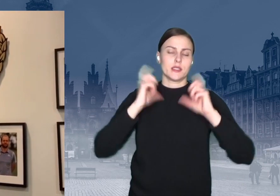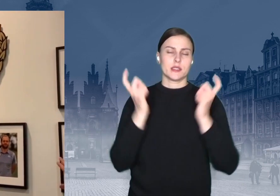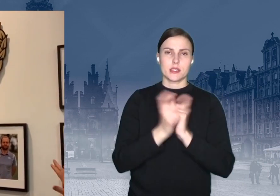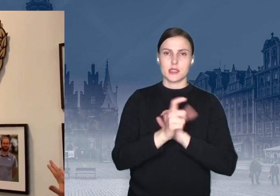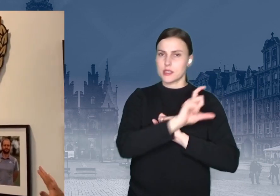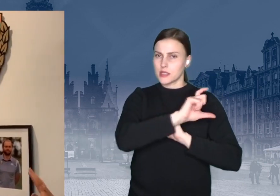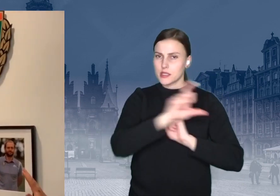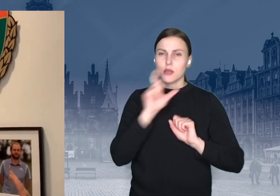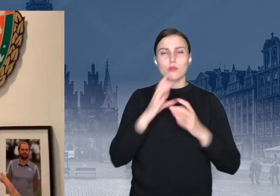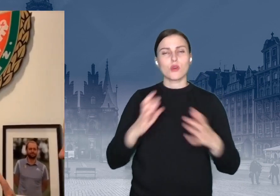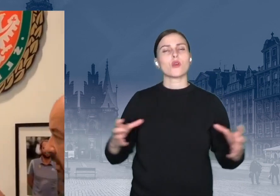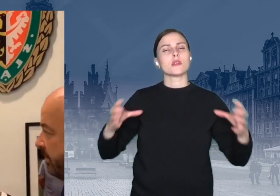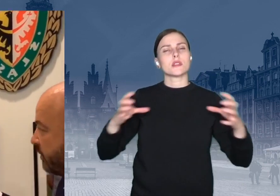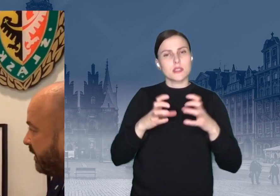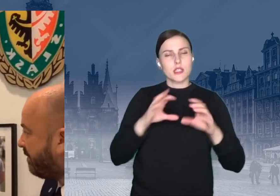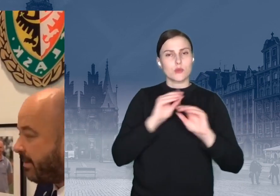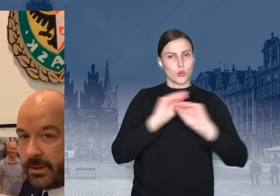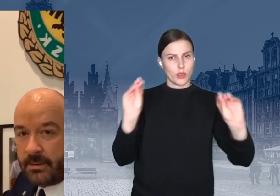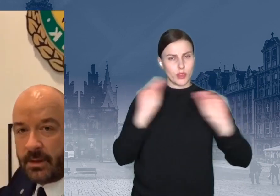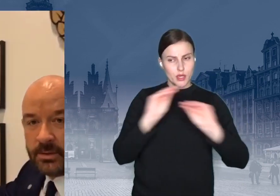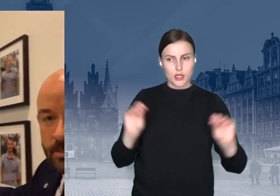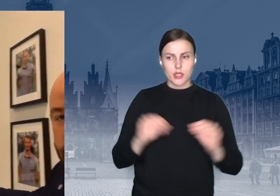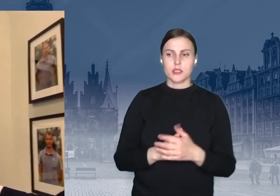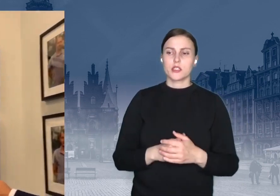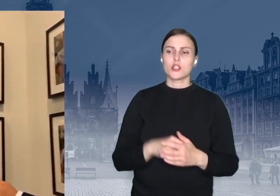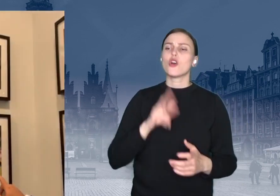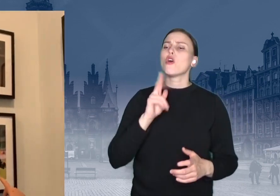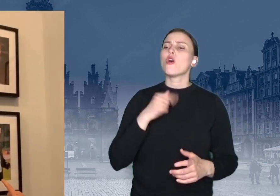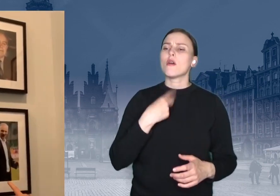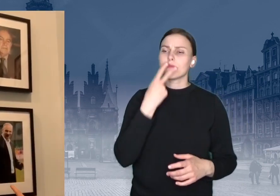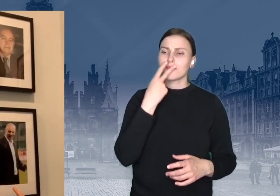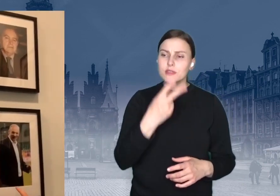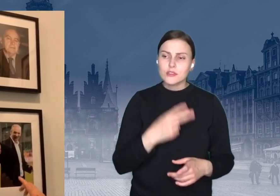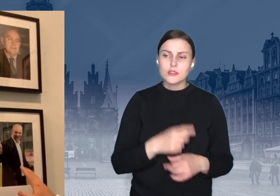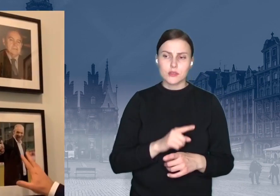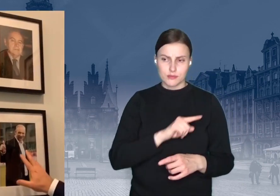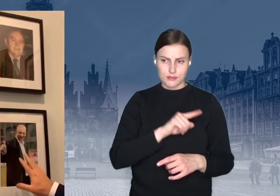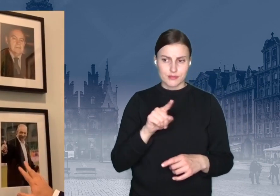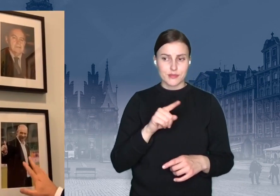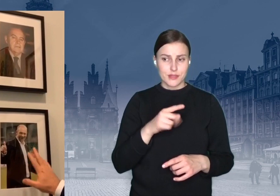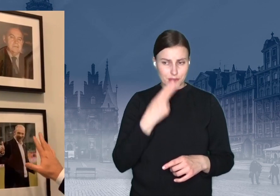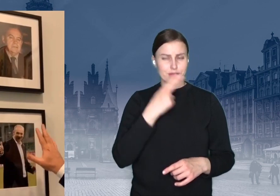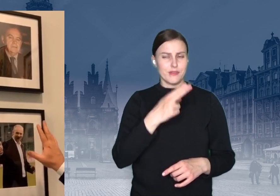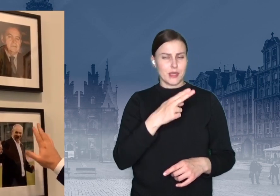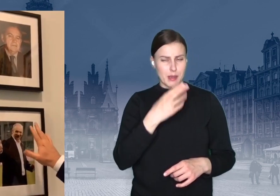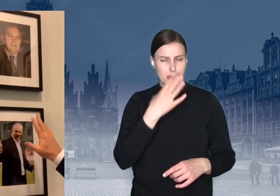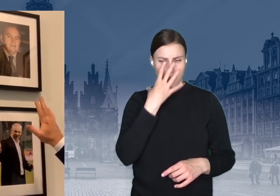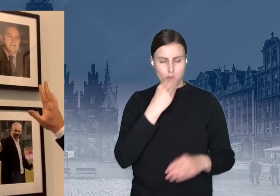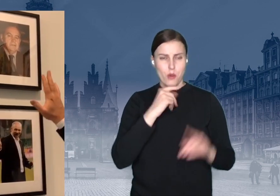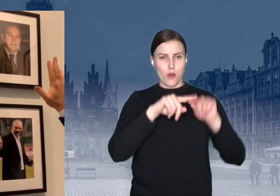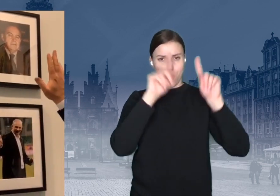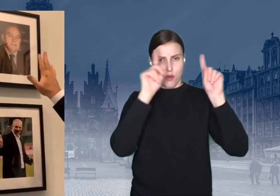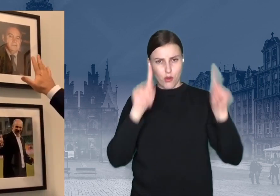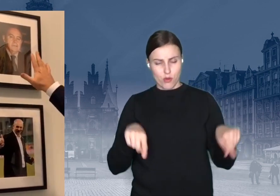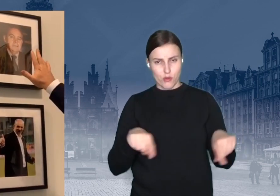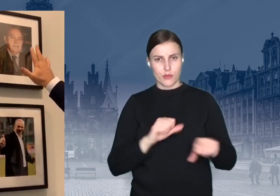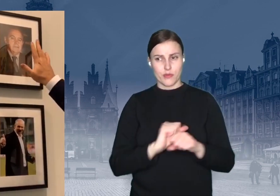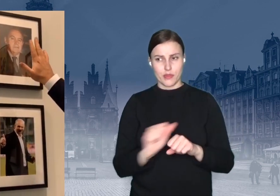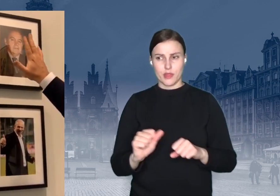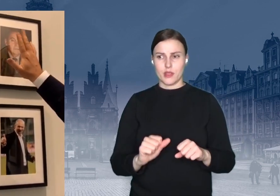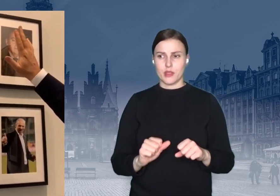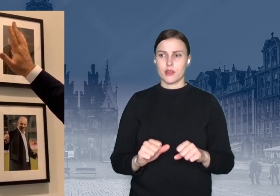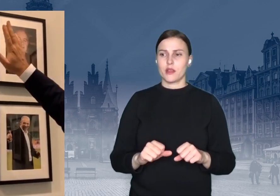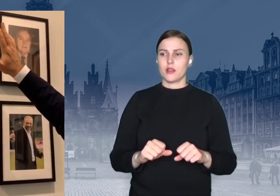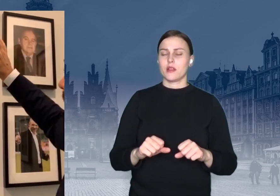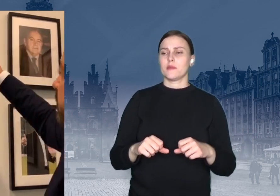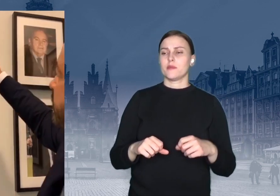trenerski. Kogo my tutaj mamy? No a tu myślę, że kojarzycie niektórych panów. To jest Lewy Apostol,